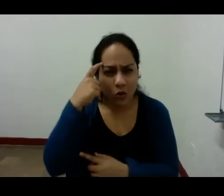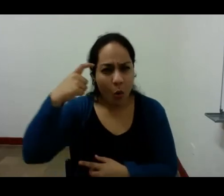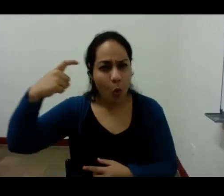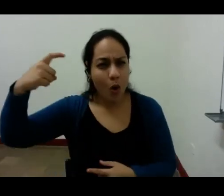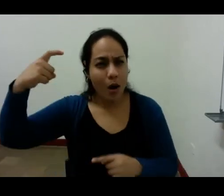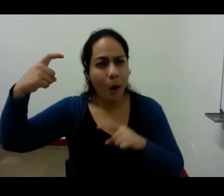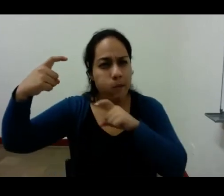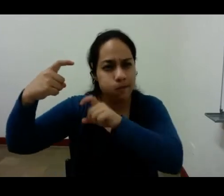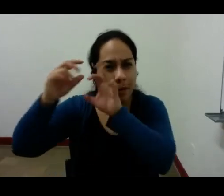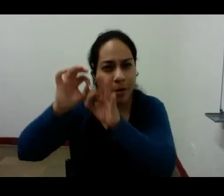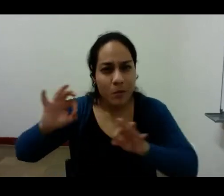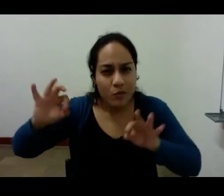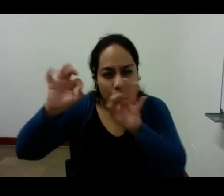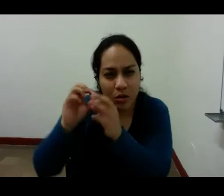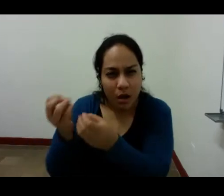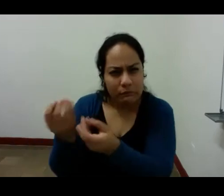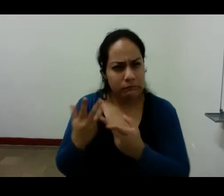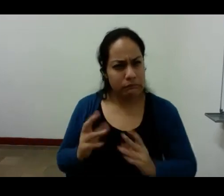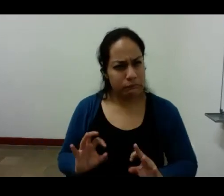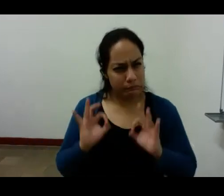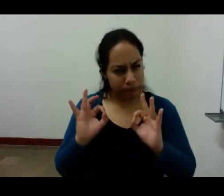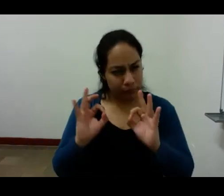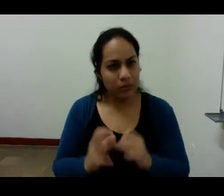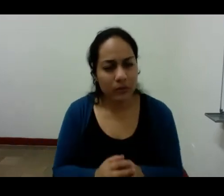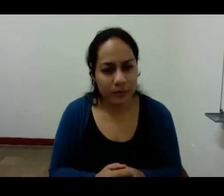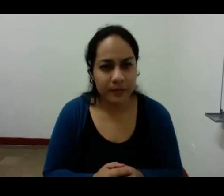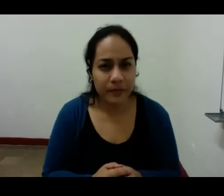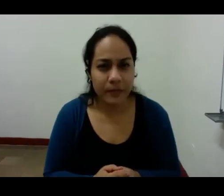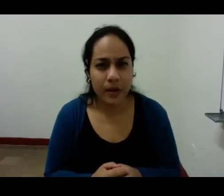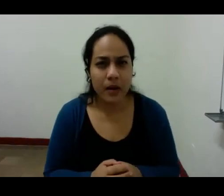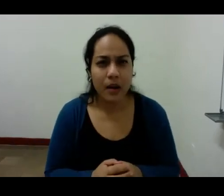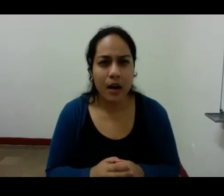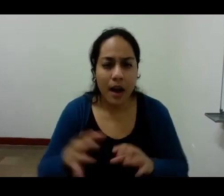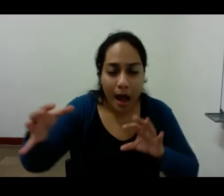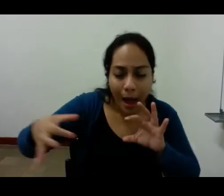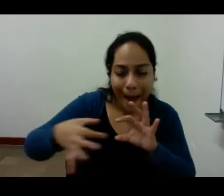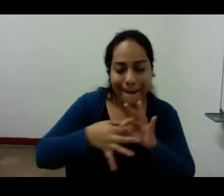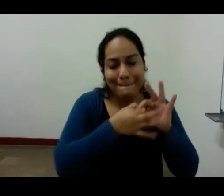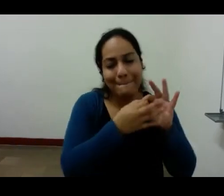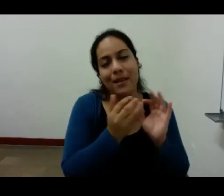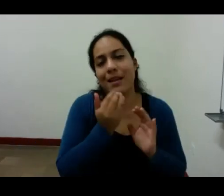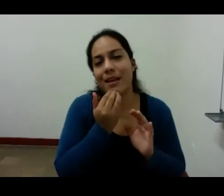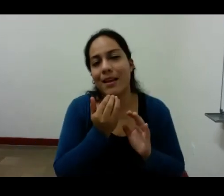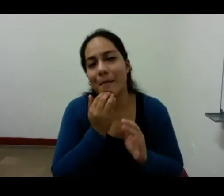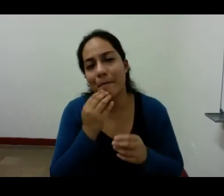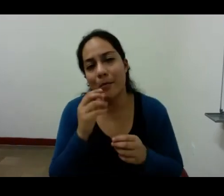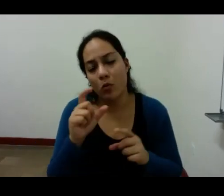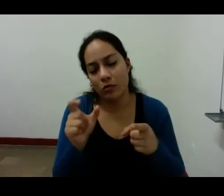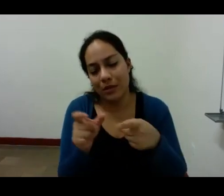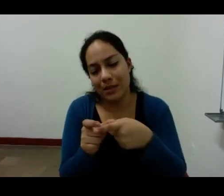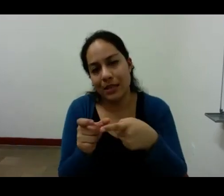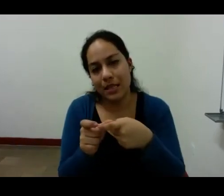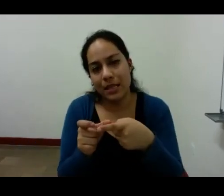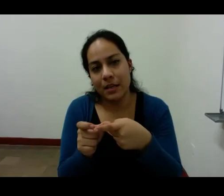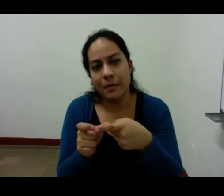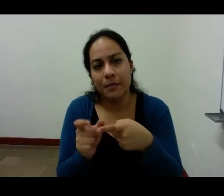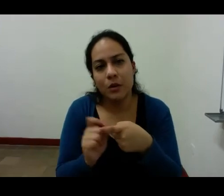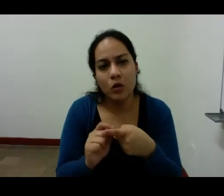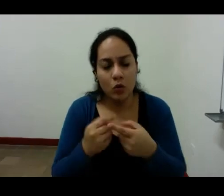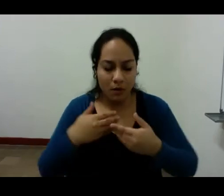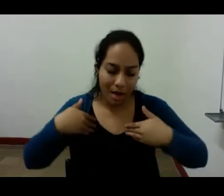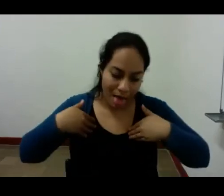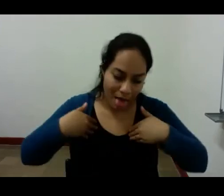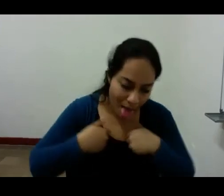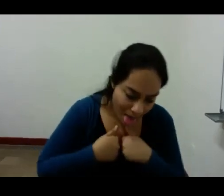técnica para ello junto por ejemplo el tedio el cansancio